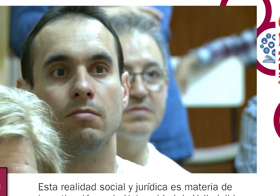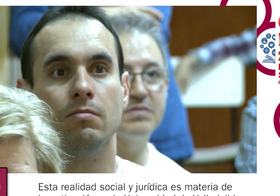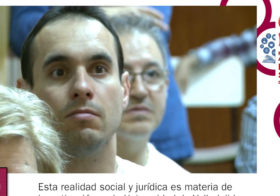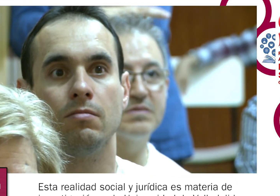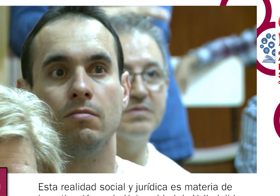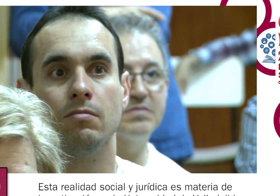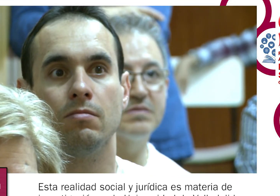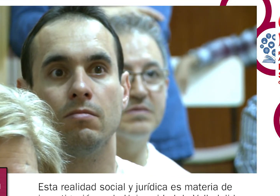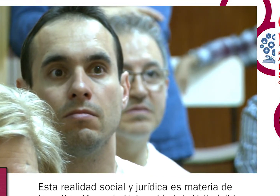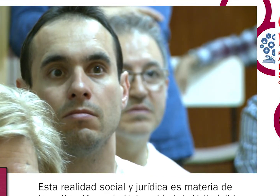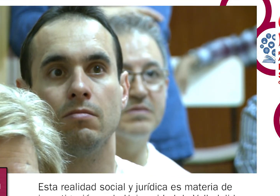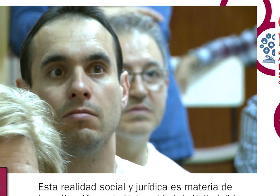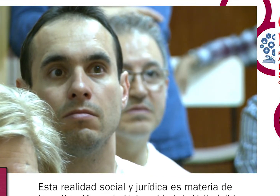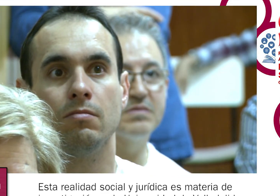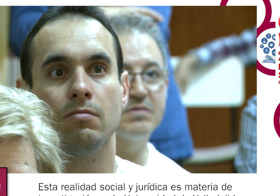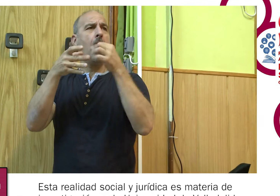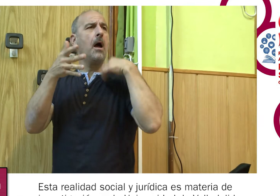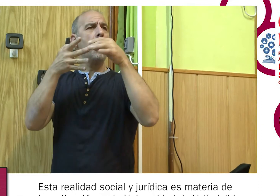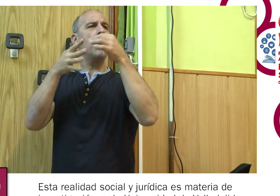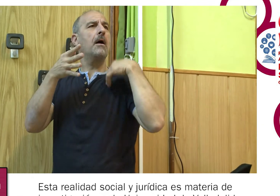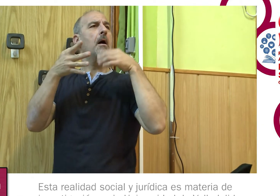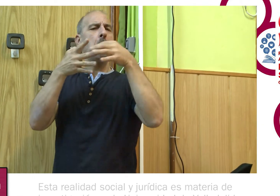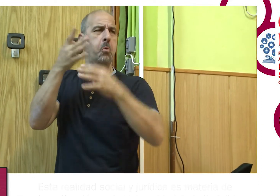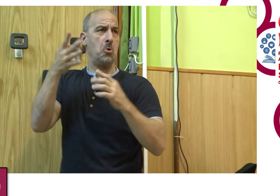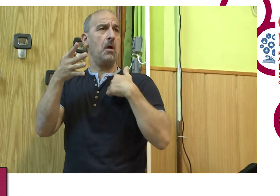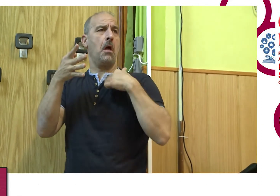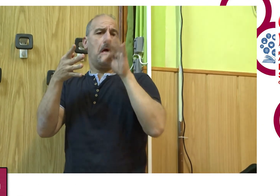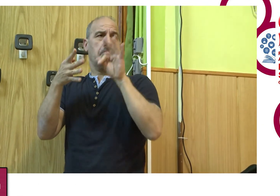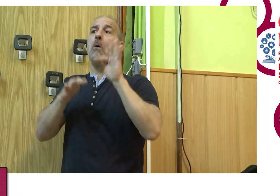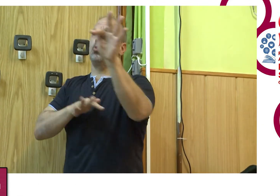y jurídica es materia de investigación en la Universidad de Valladolid.